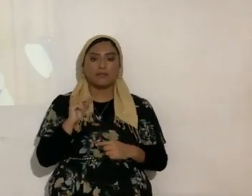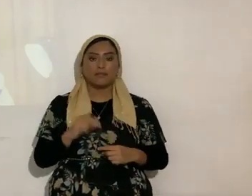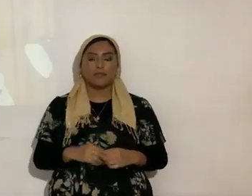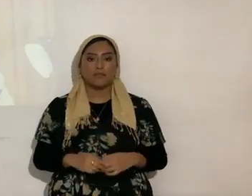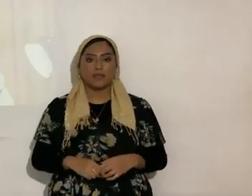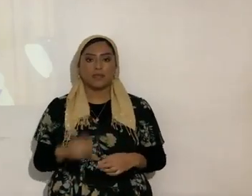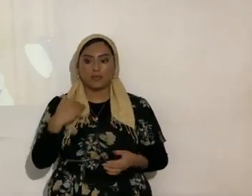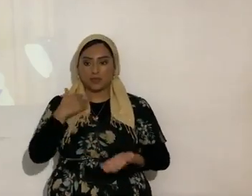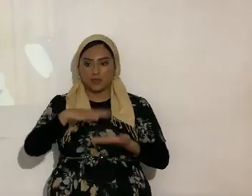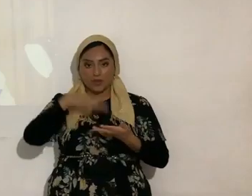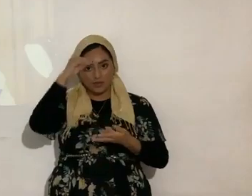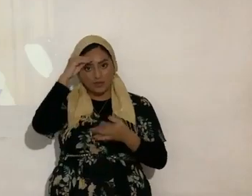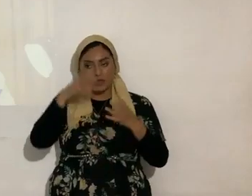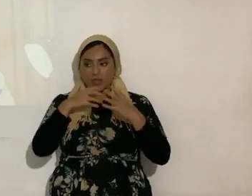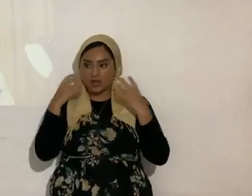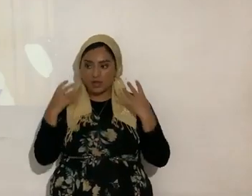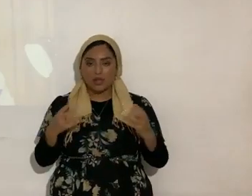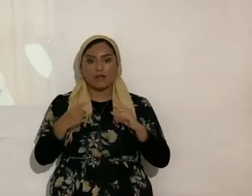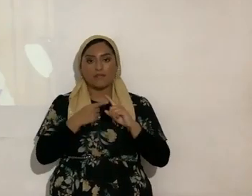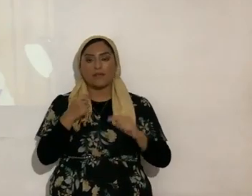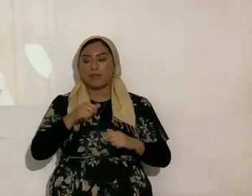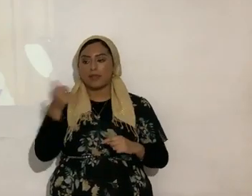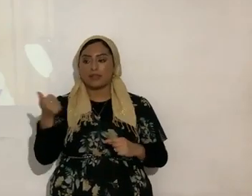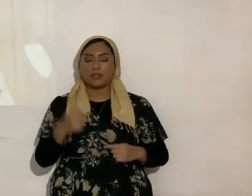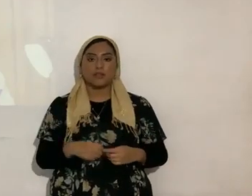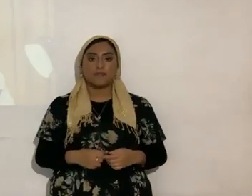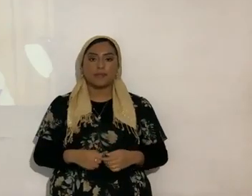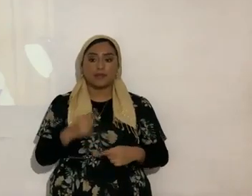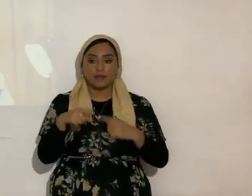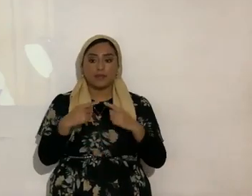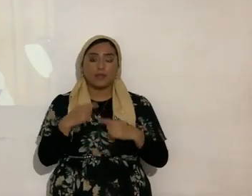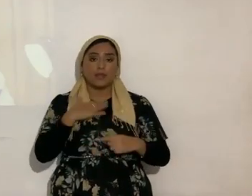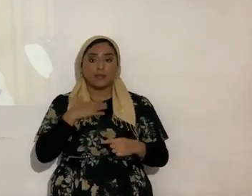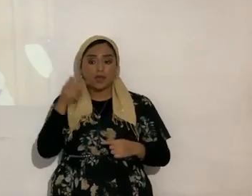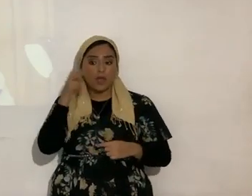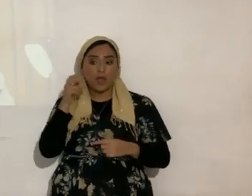aprende uno muchísimo cuando yo oí eso de ese doctor